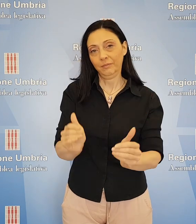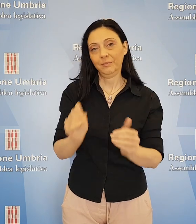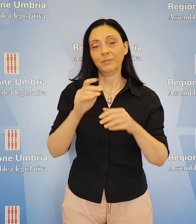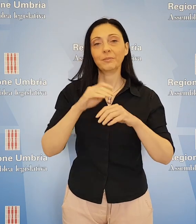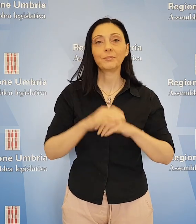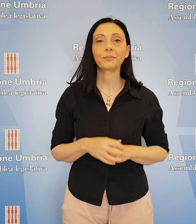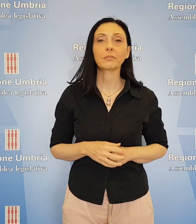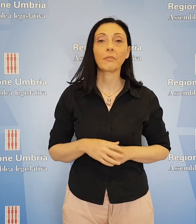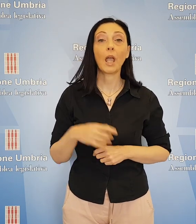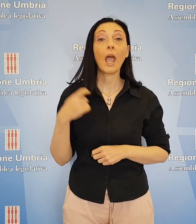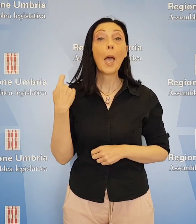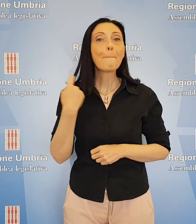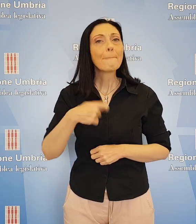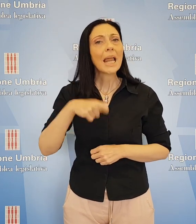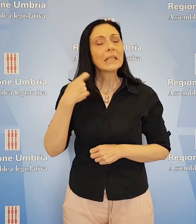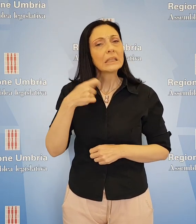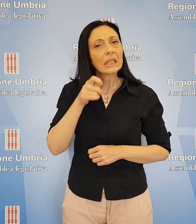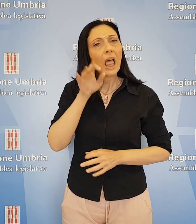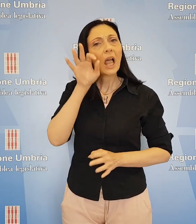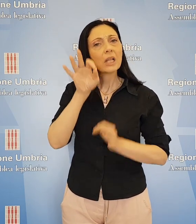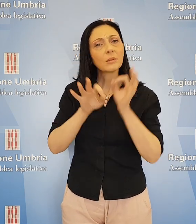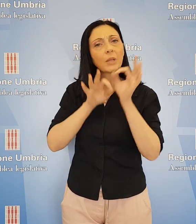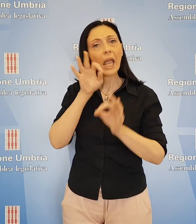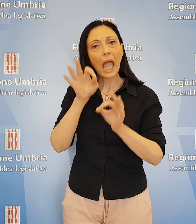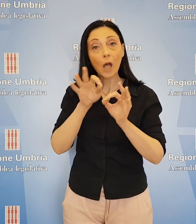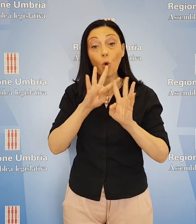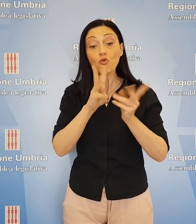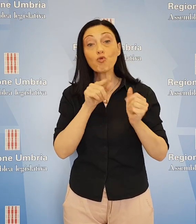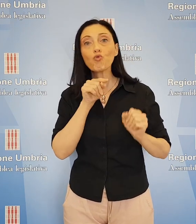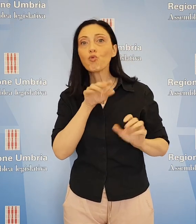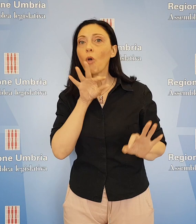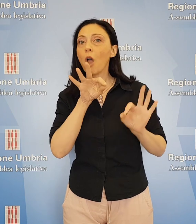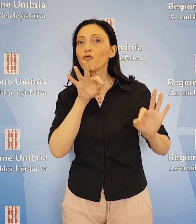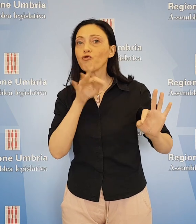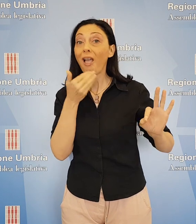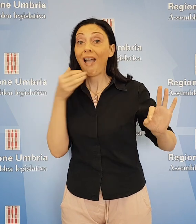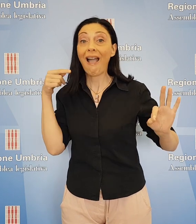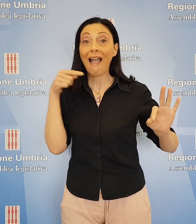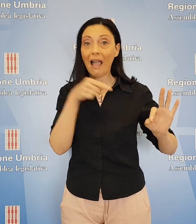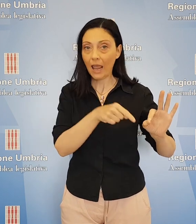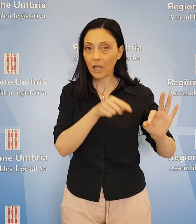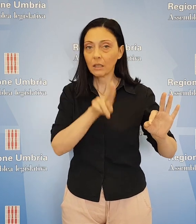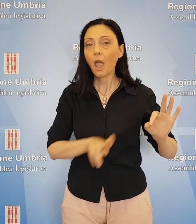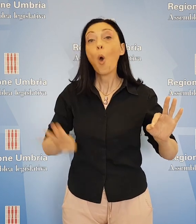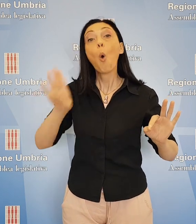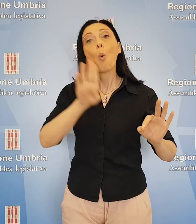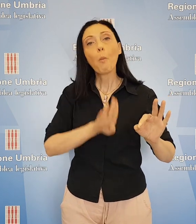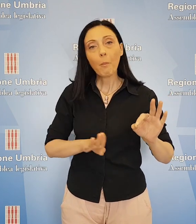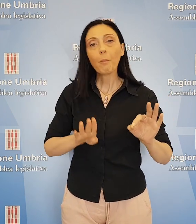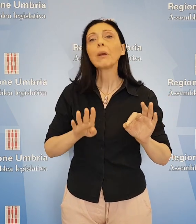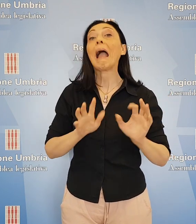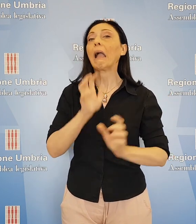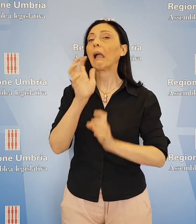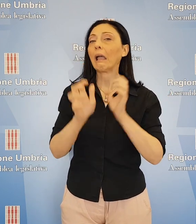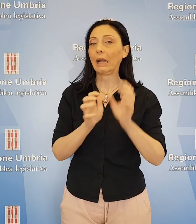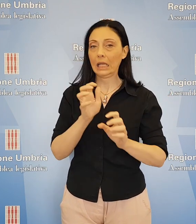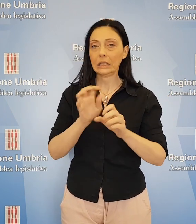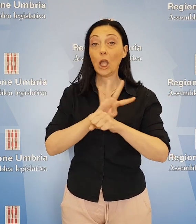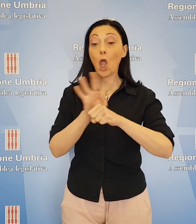La Presidente ha sottolineato che le scelte adottate dalla Giunta hanno consentito all'Umbria di uscire dalla crisi post-Covid,